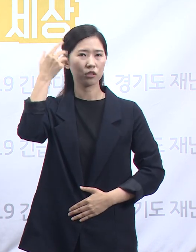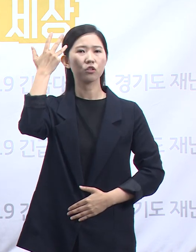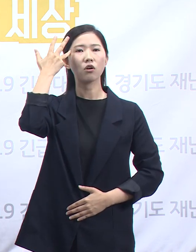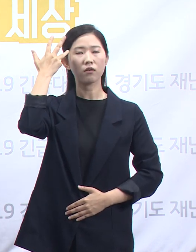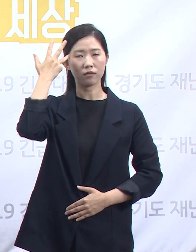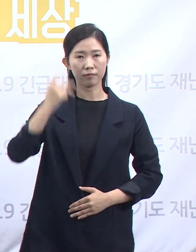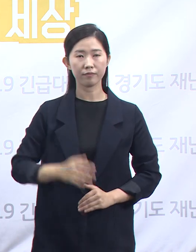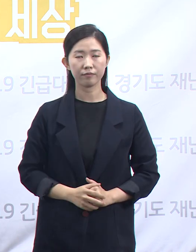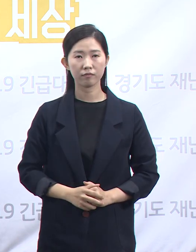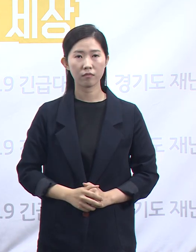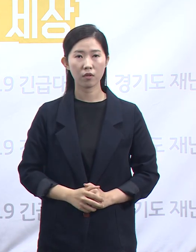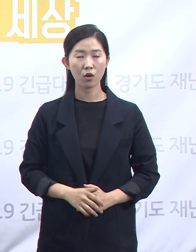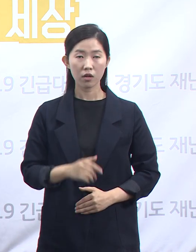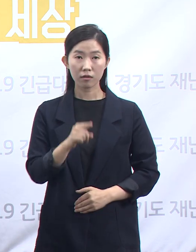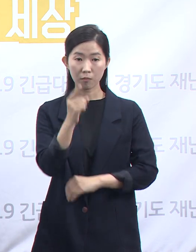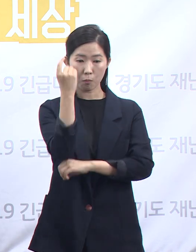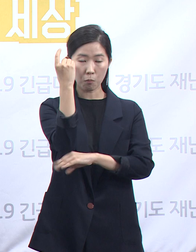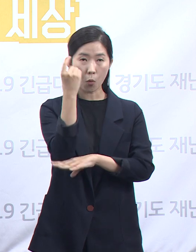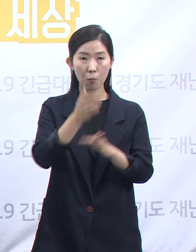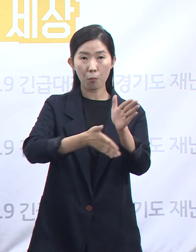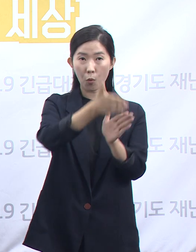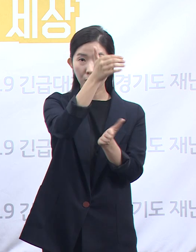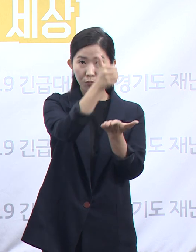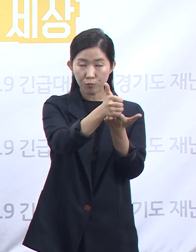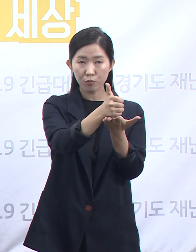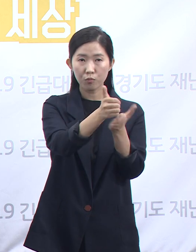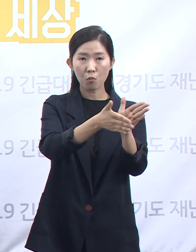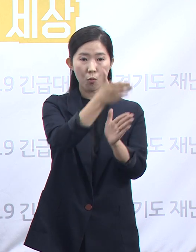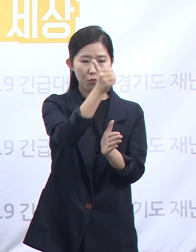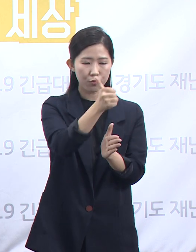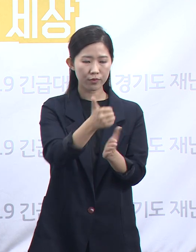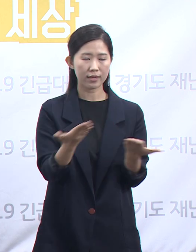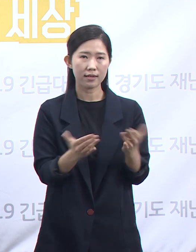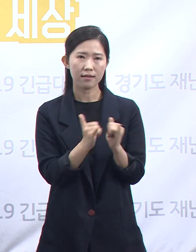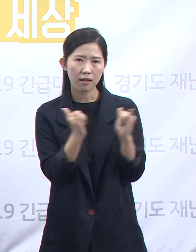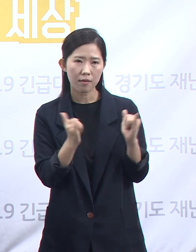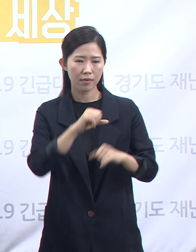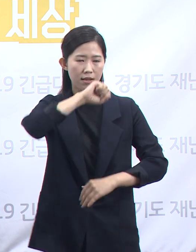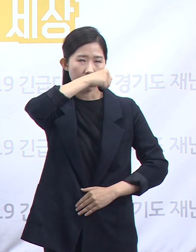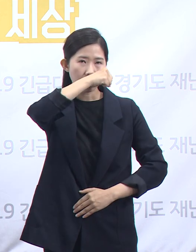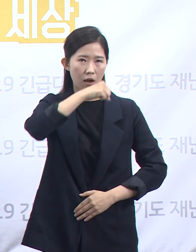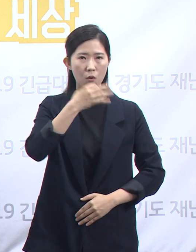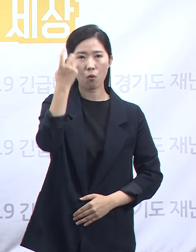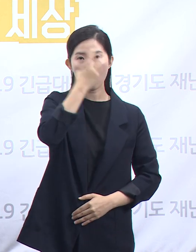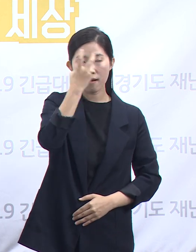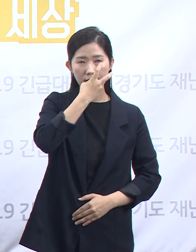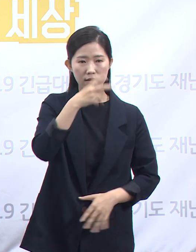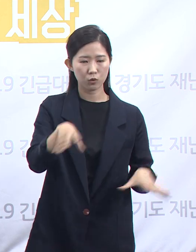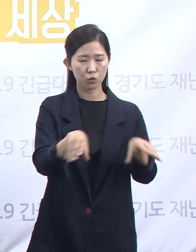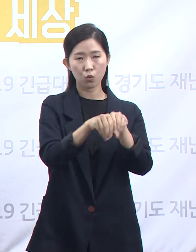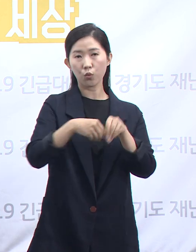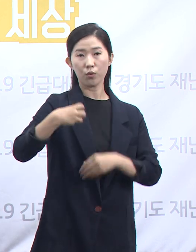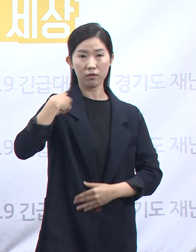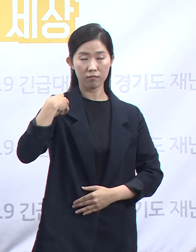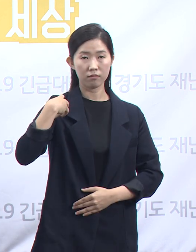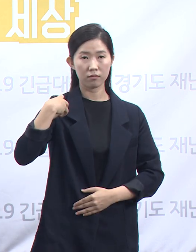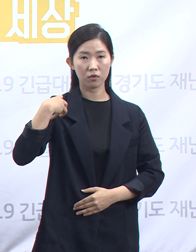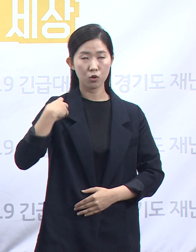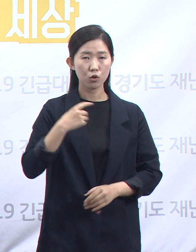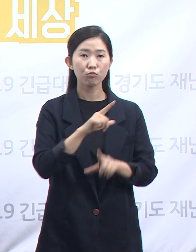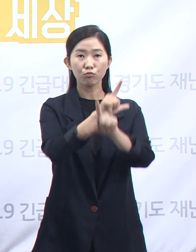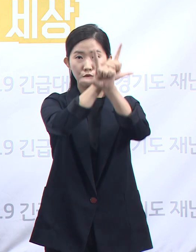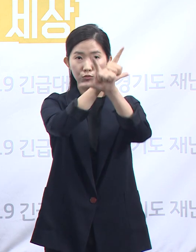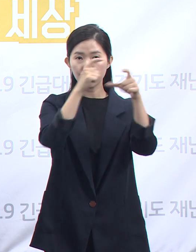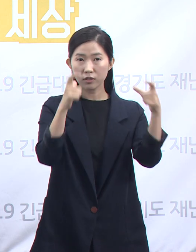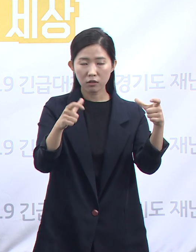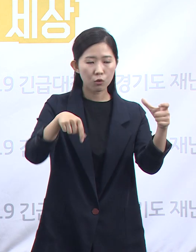공정조달기구 본원은 조직과 인력 예산을 총괄 관리하는 기능과 함께 경기 북부지역 인근 기업